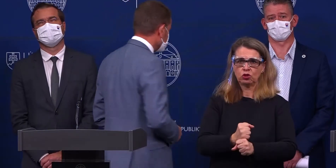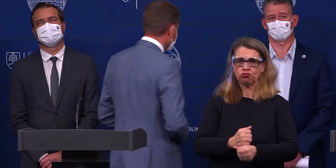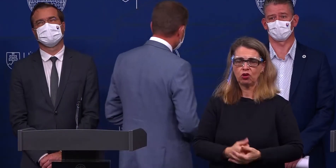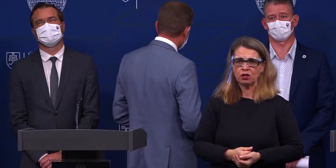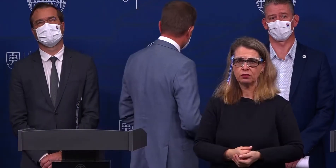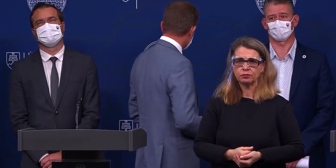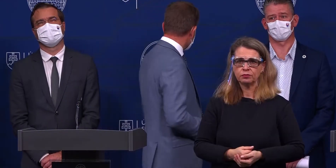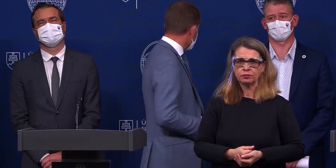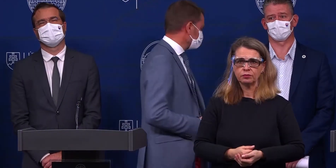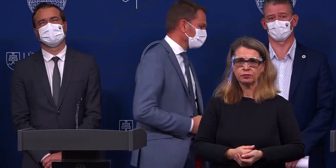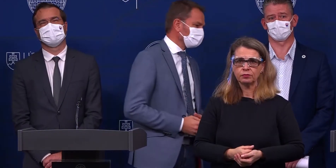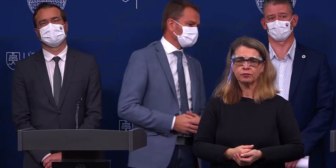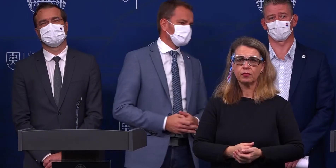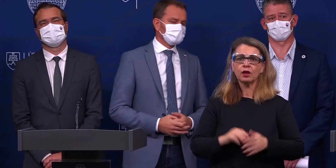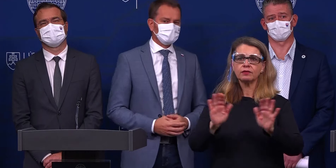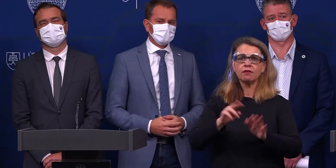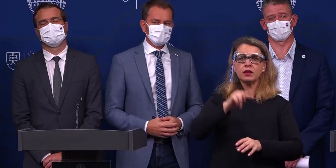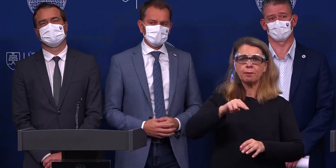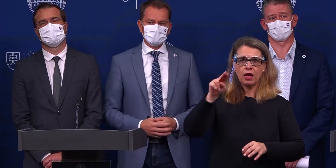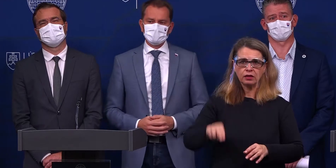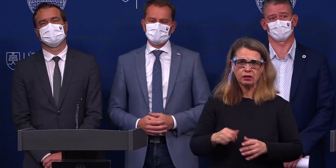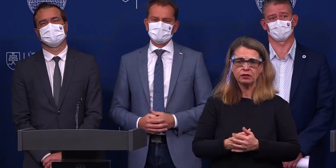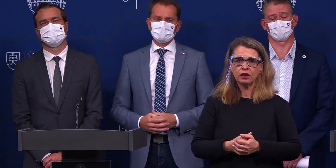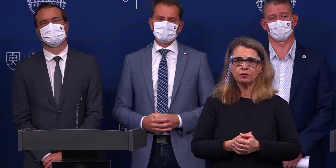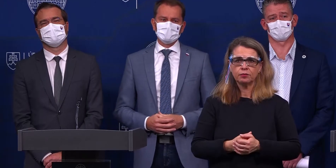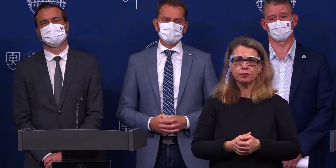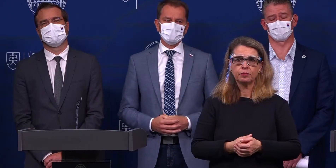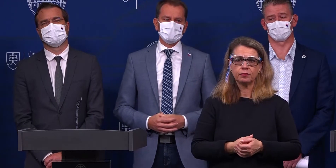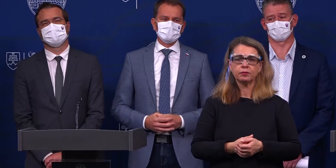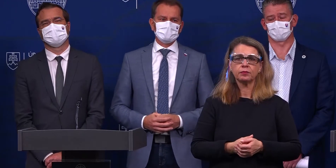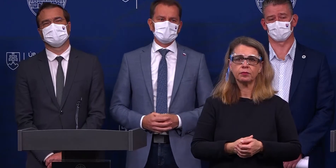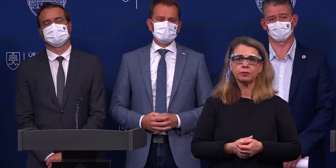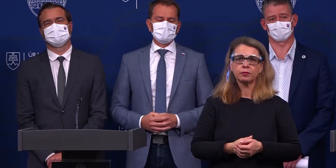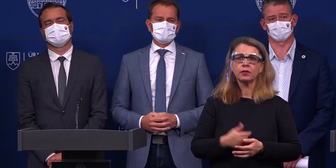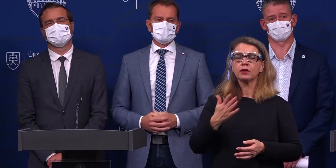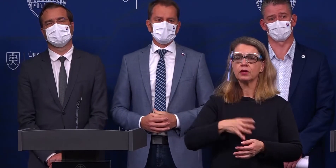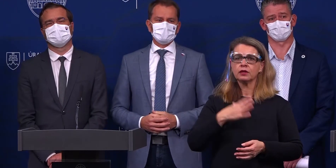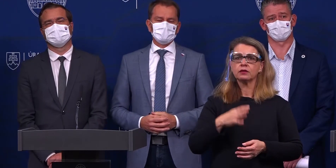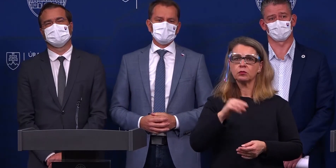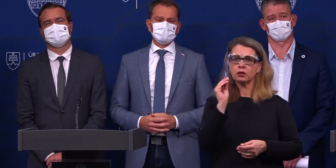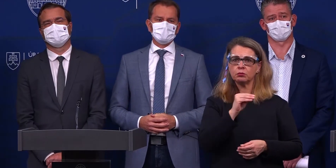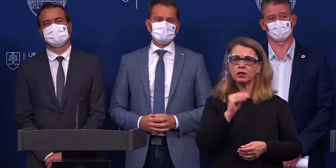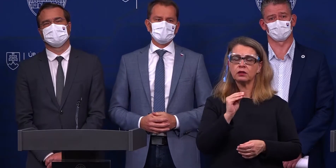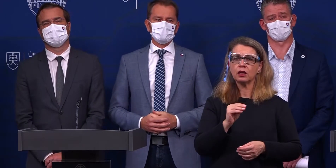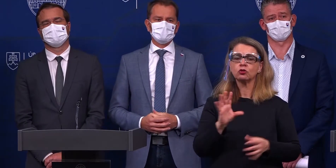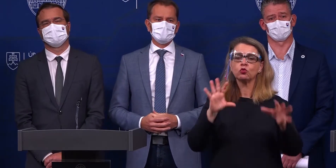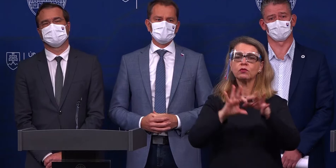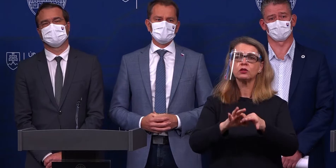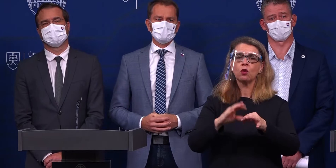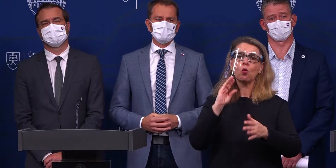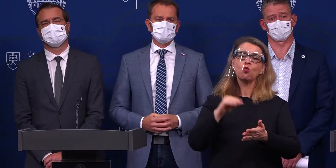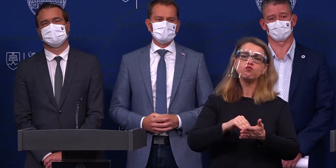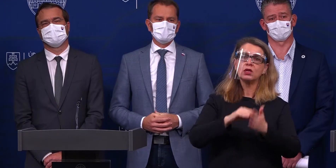Ďakujem. Nech sa páči, Televízia Markýza. Dobrý deň, Medzihradský Televízia Markýza. Ja by som sa chcel spýtať v súvislosti s ubytovacími